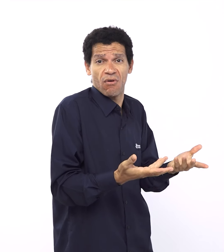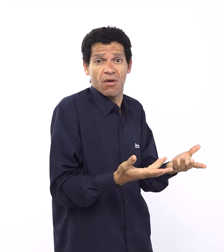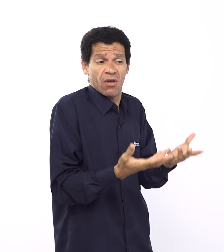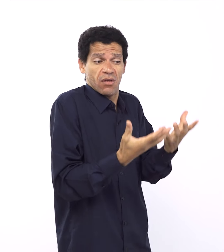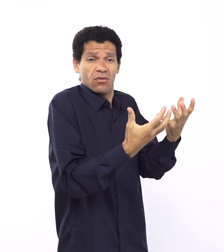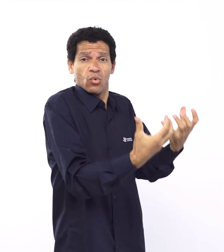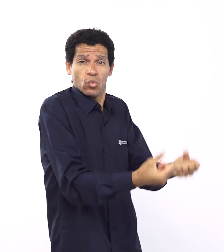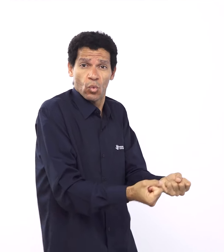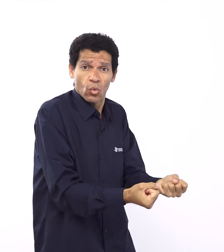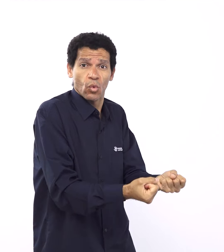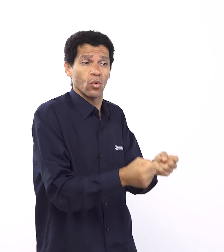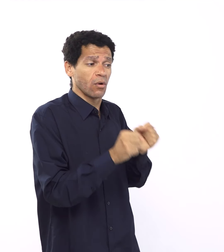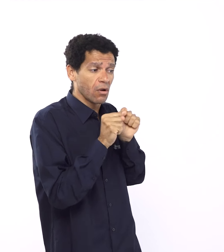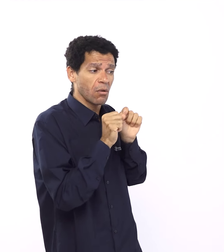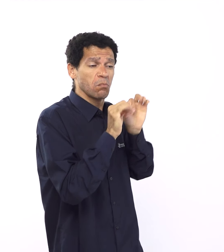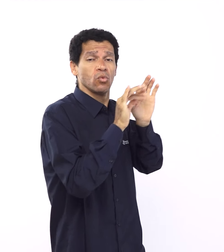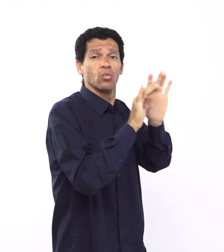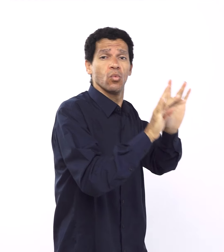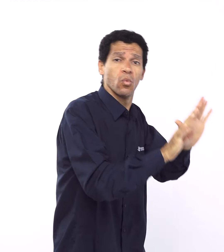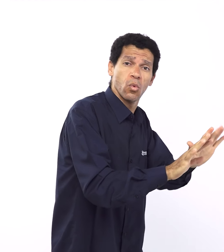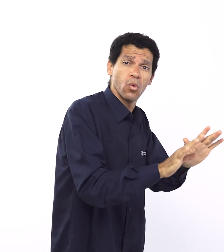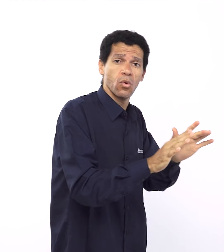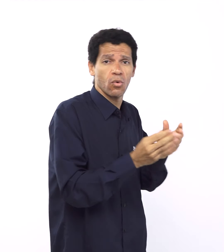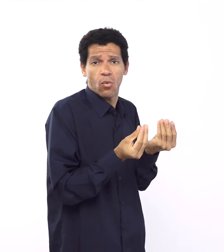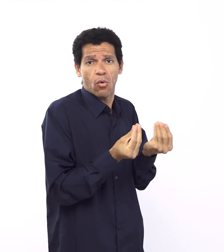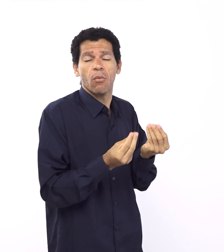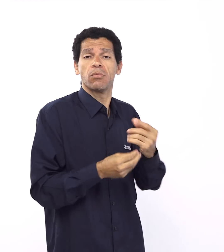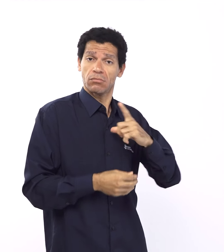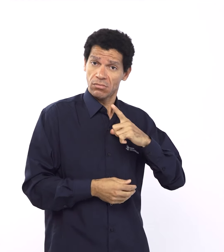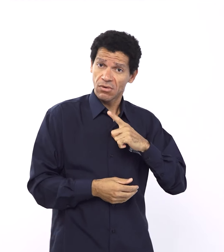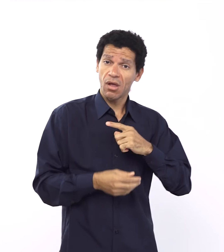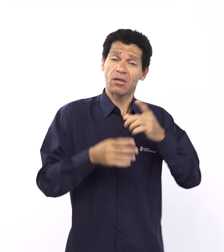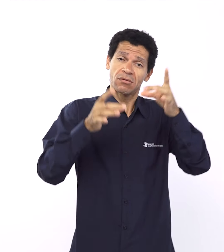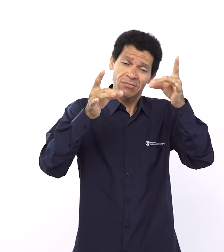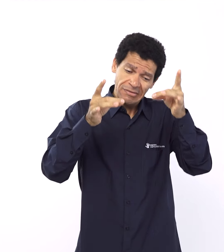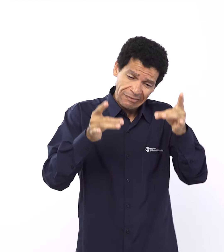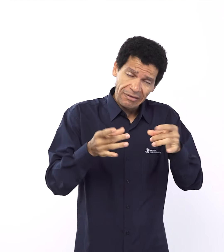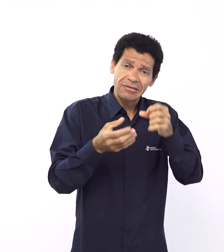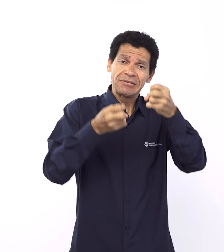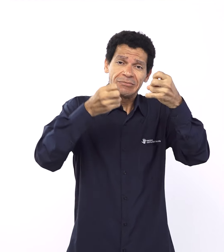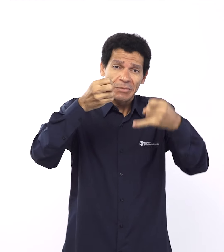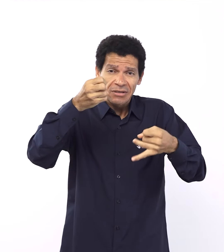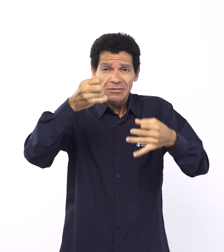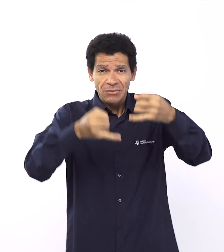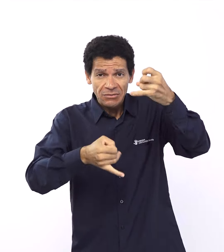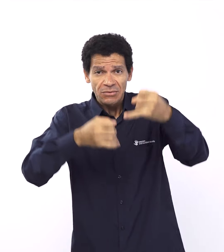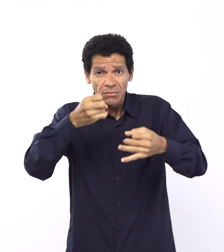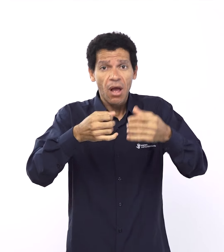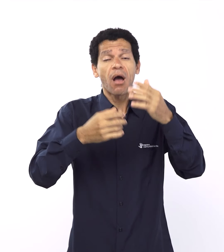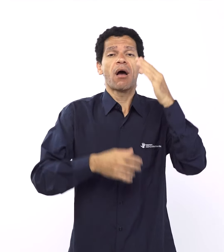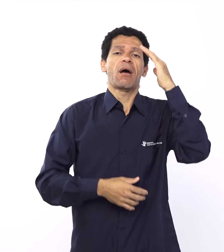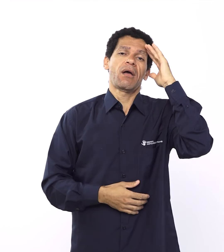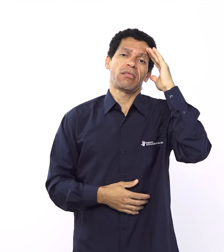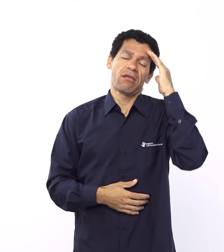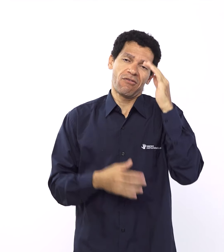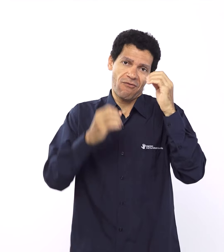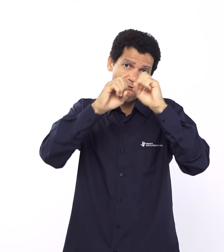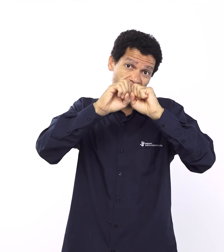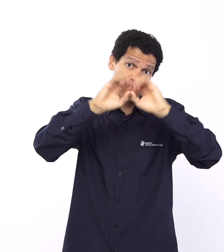presenteou aquele vassalo, de como ele interferiu positivamente na vida daquele vassalo. Depois disso, tinham as